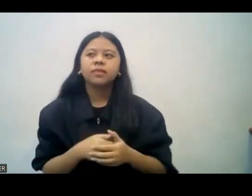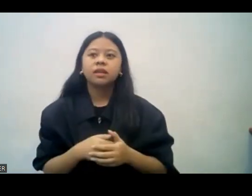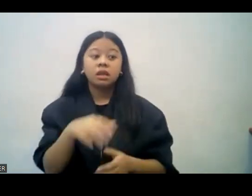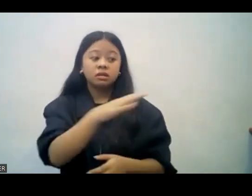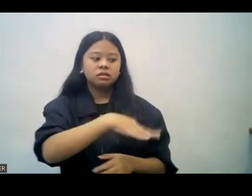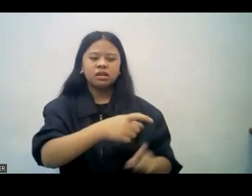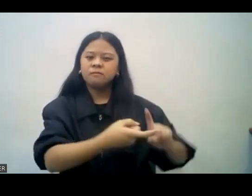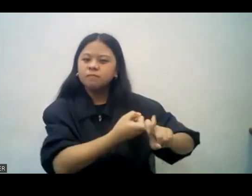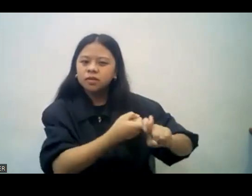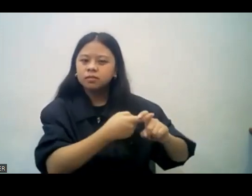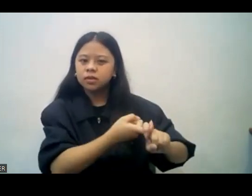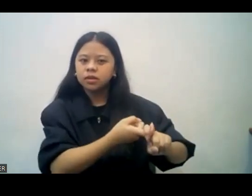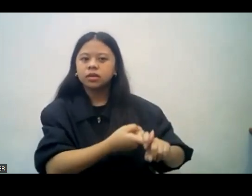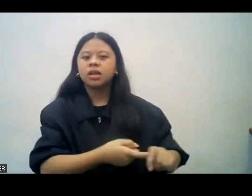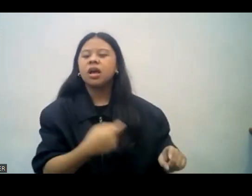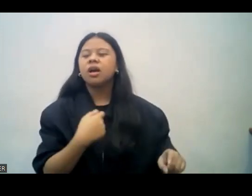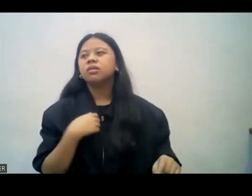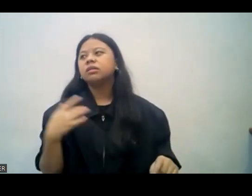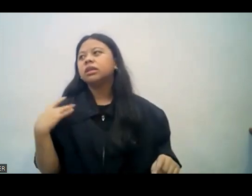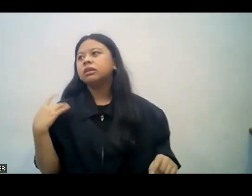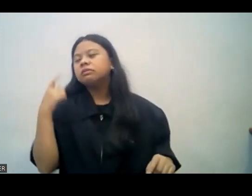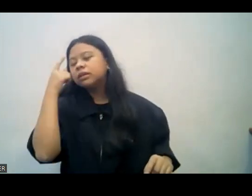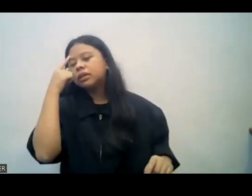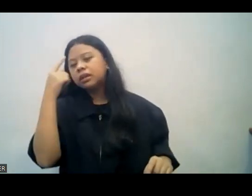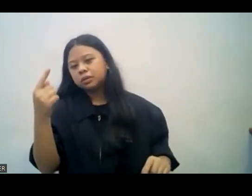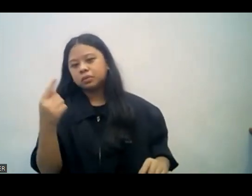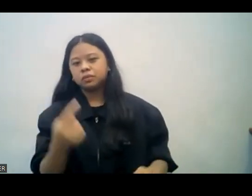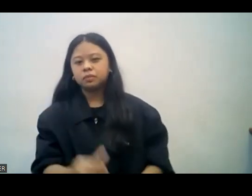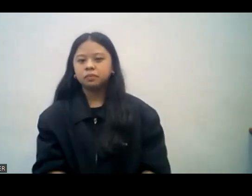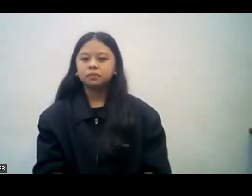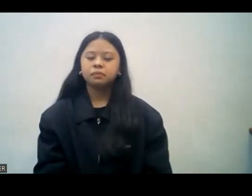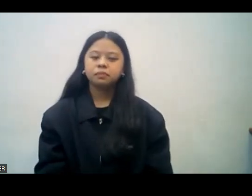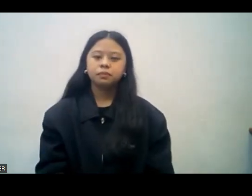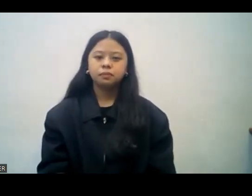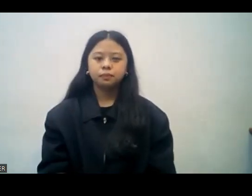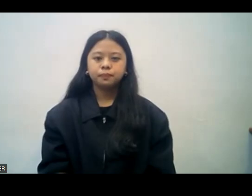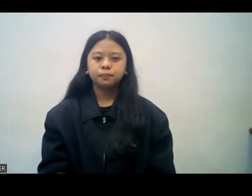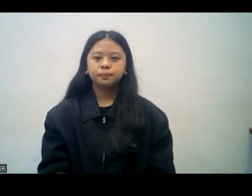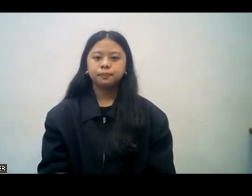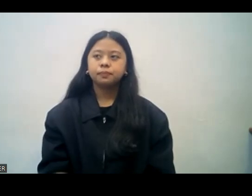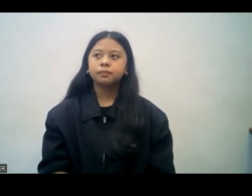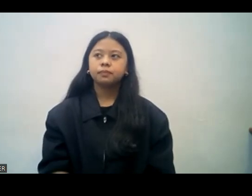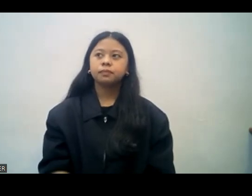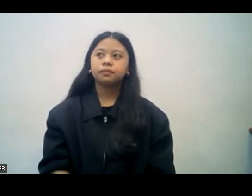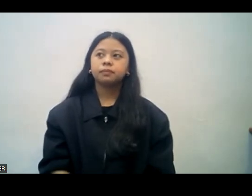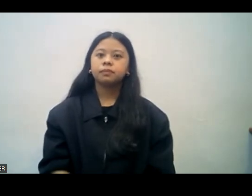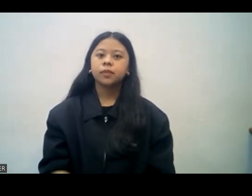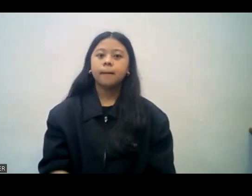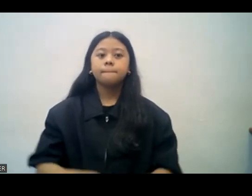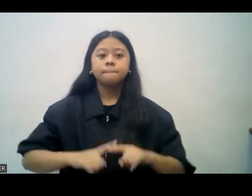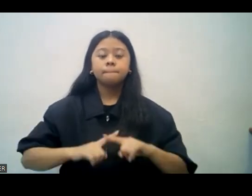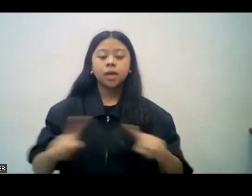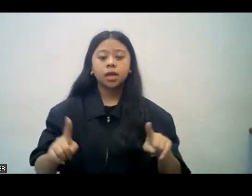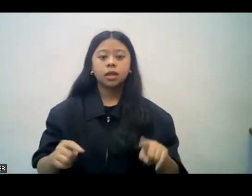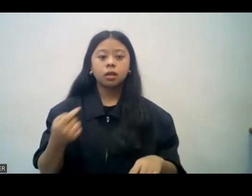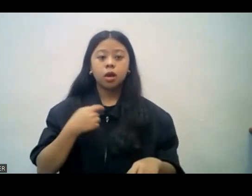kahit na sila po ay aking mga malapit na kaibigan, pakiramdam ko ako ay malungkot o nag-iisa. But when I came to